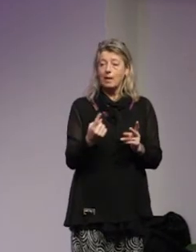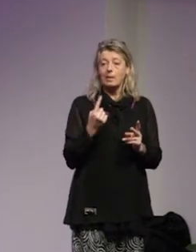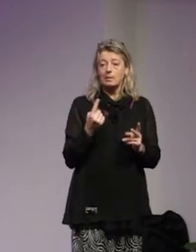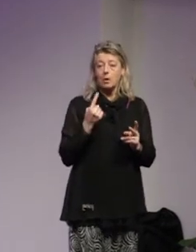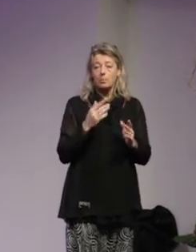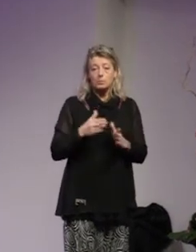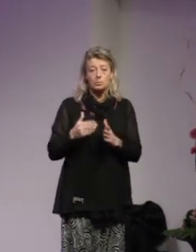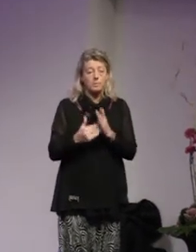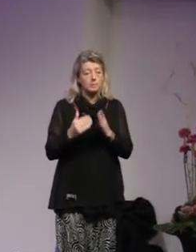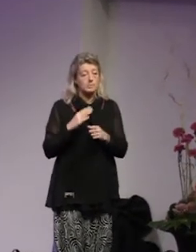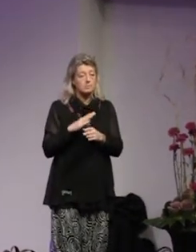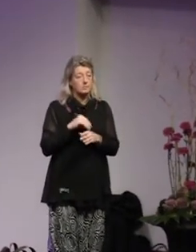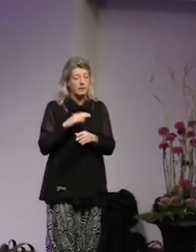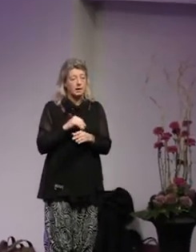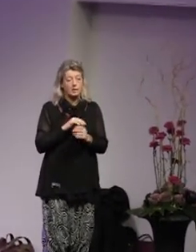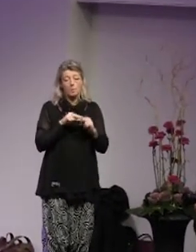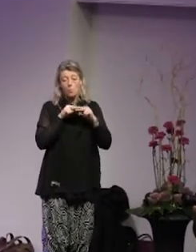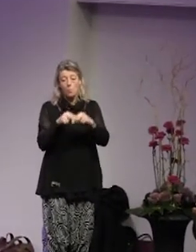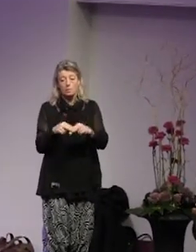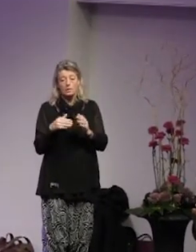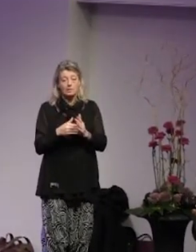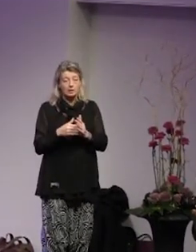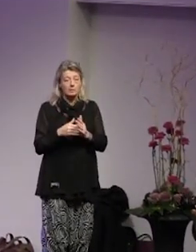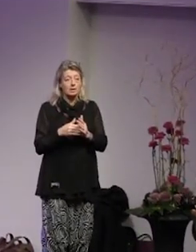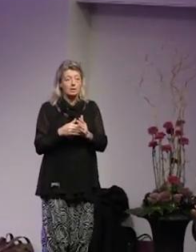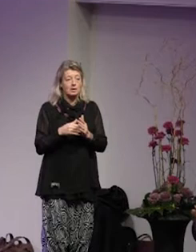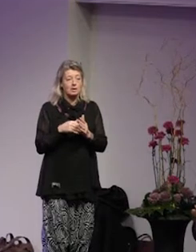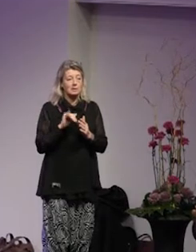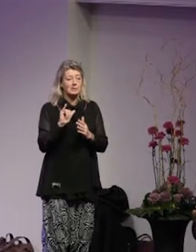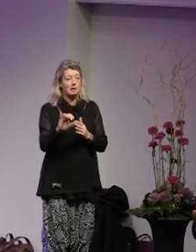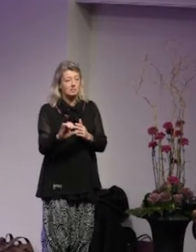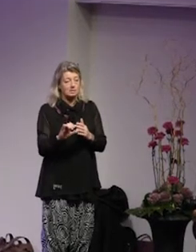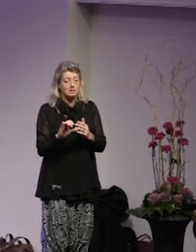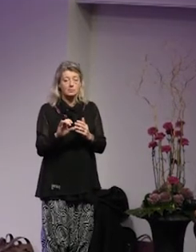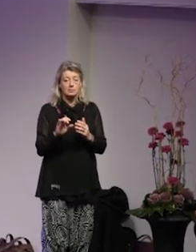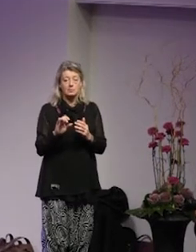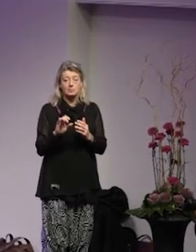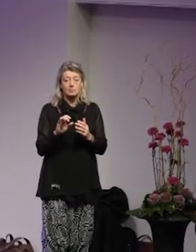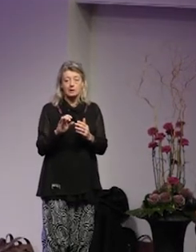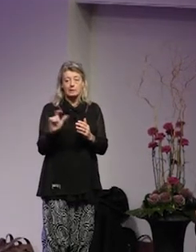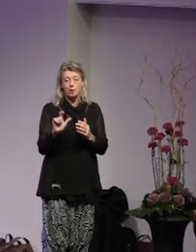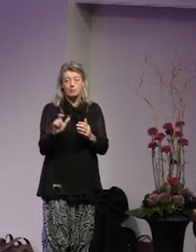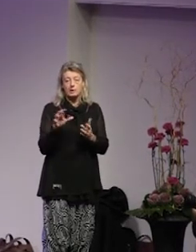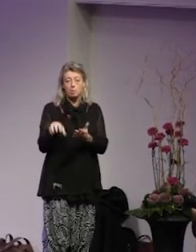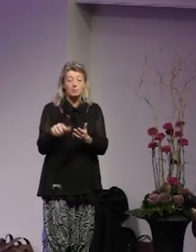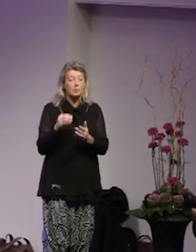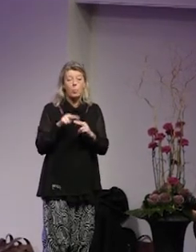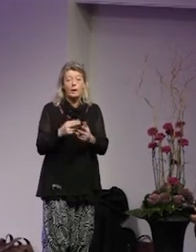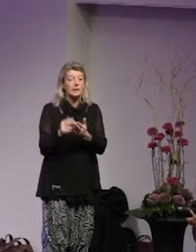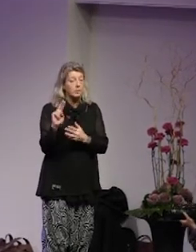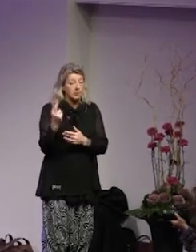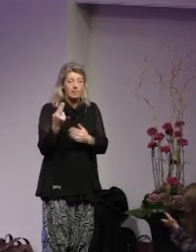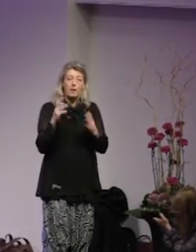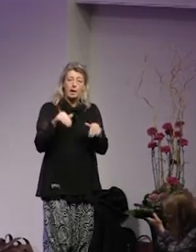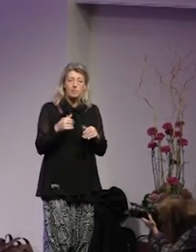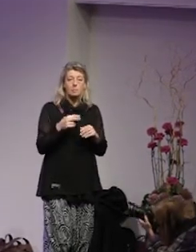personer från Sverige som åkt ner för att ansluta sig till Daesh den islamiska staten även om man inte åker nu så åkte